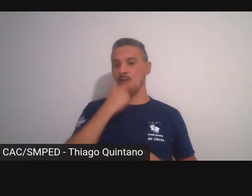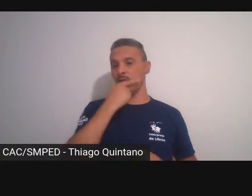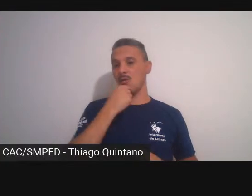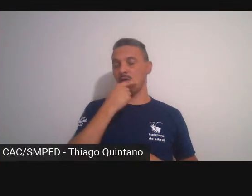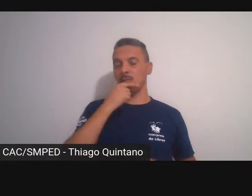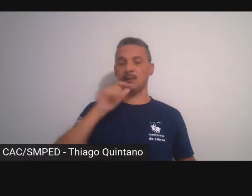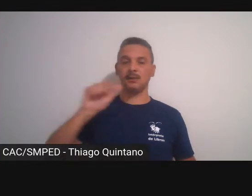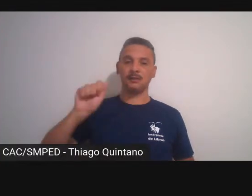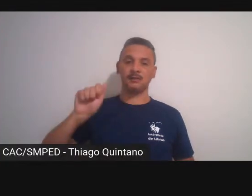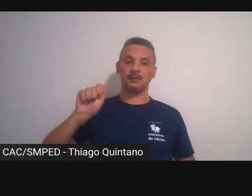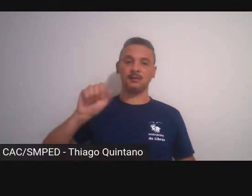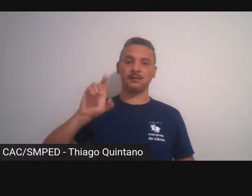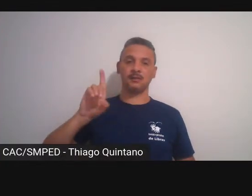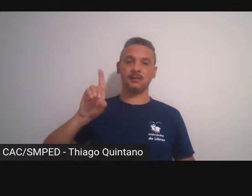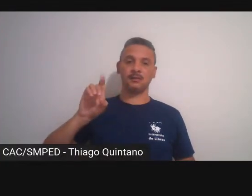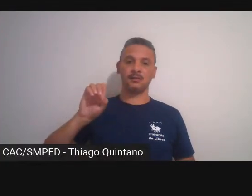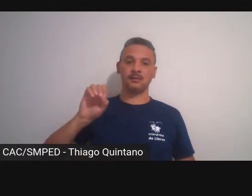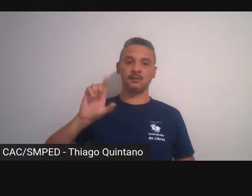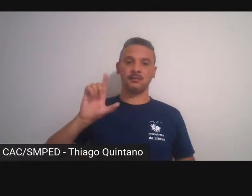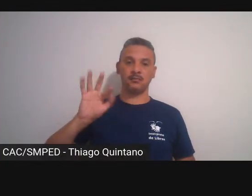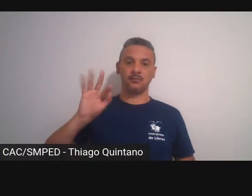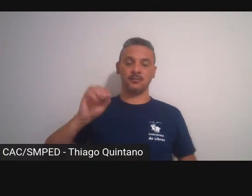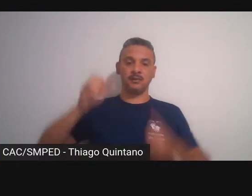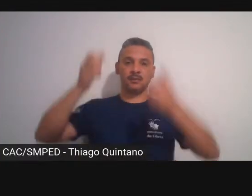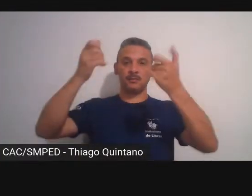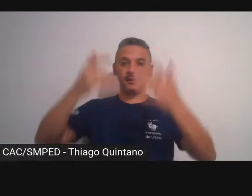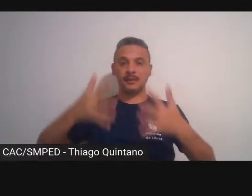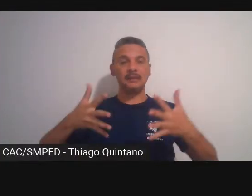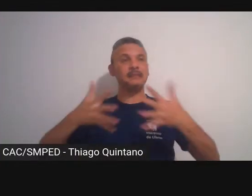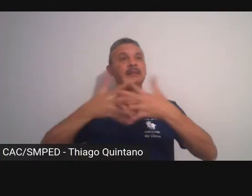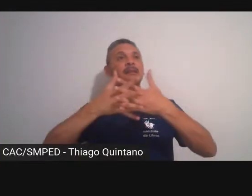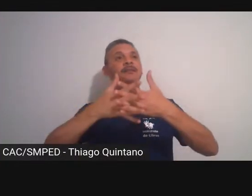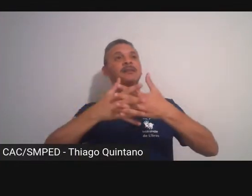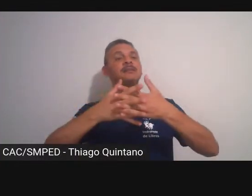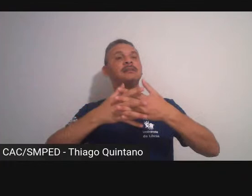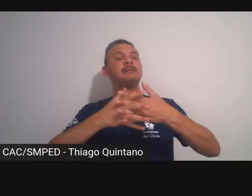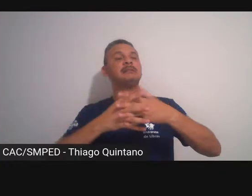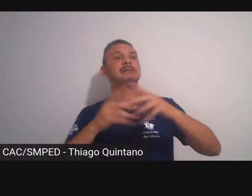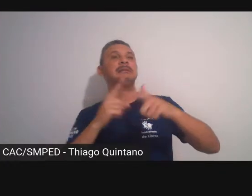falou da crise no espaço até